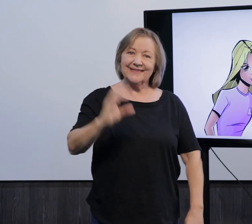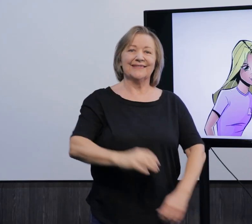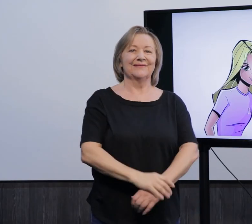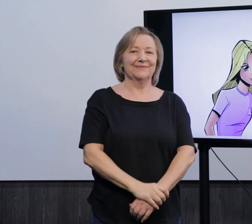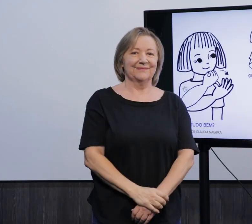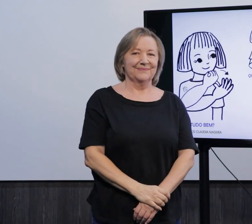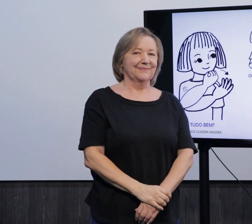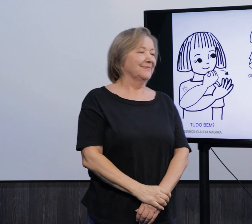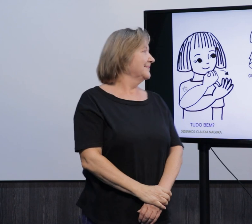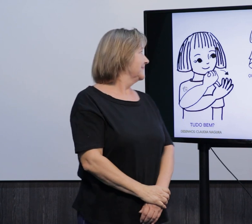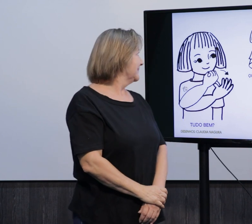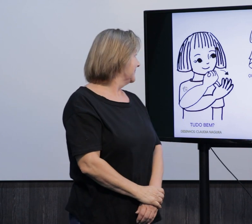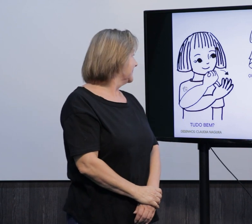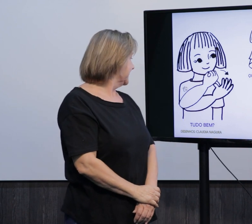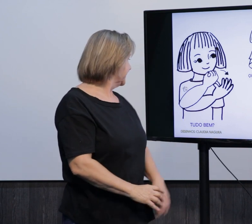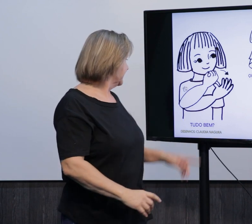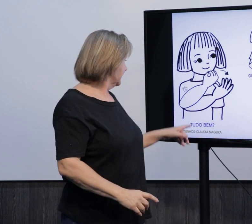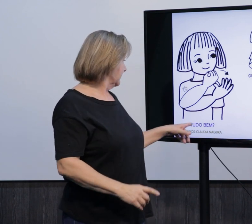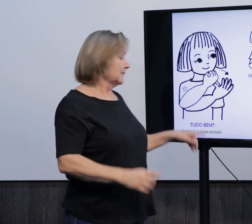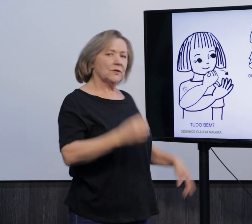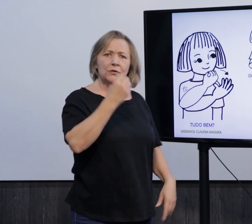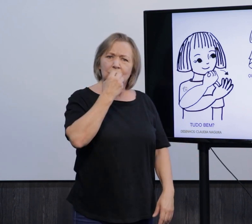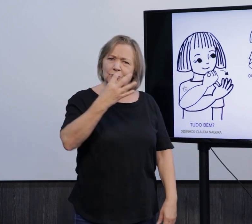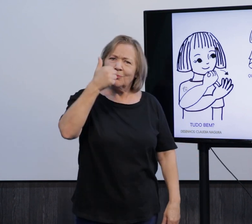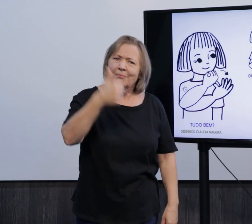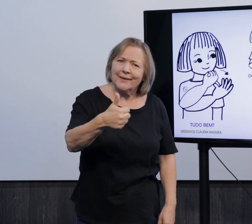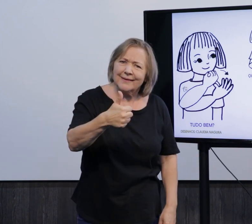tudo bem?